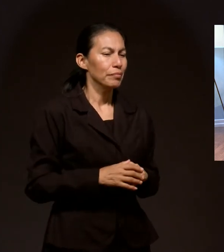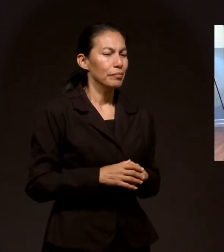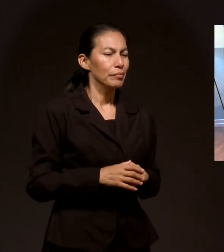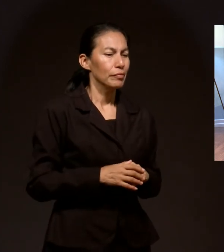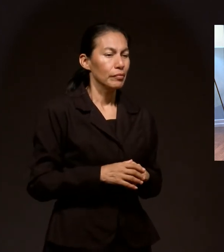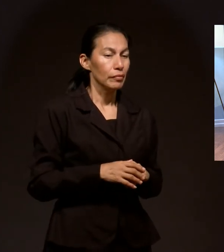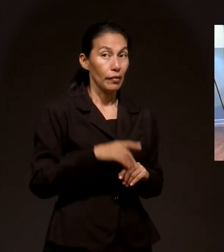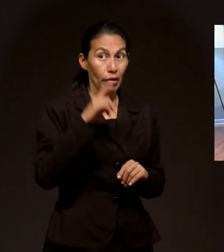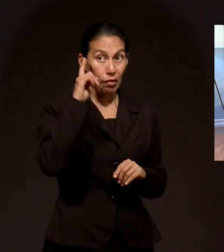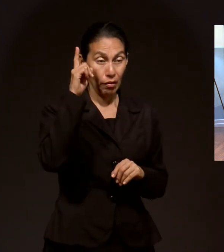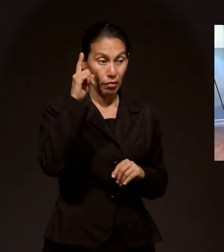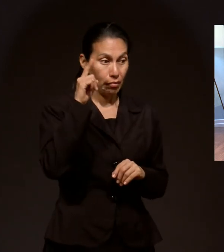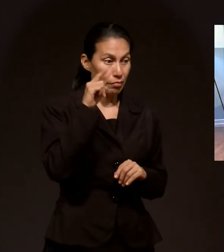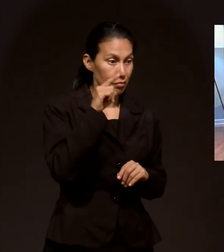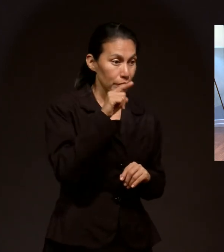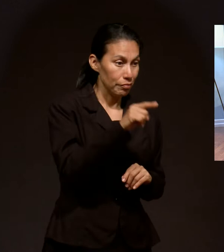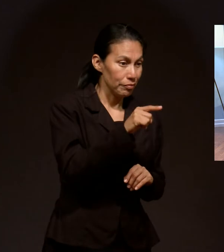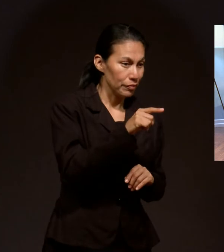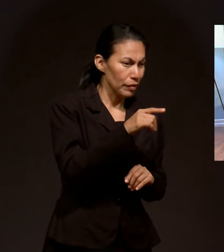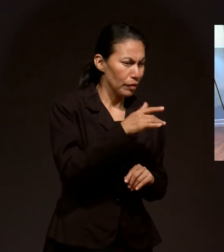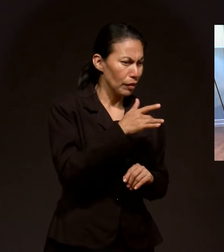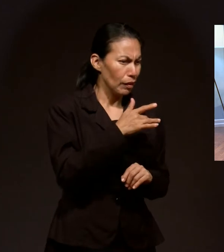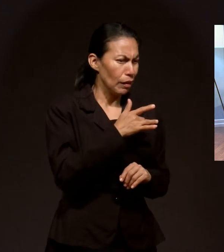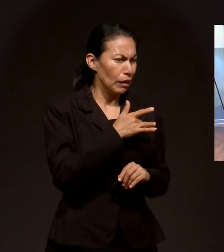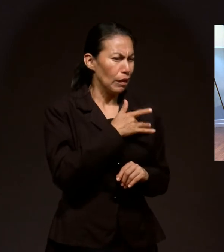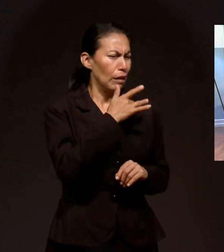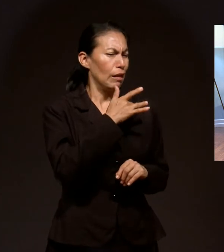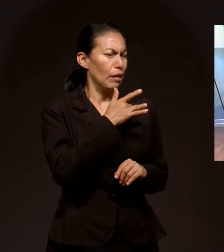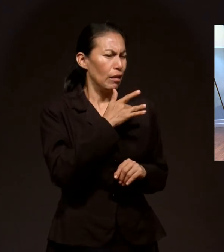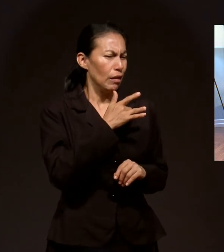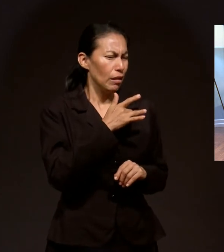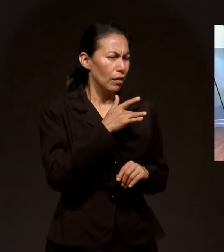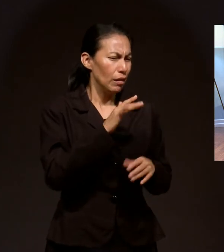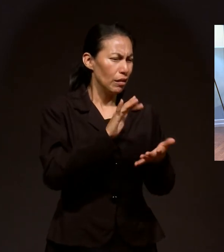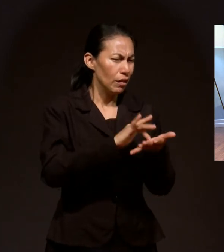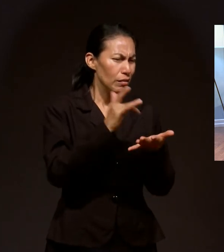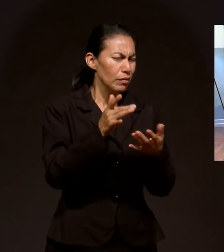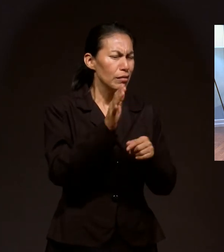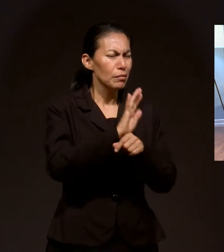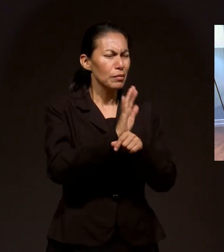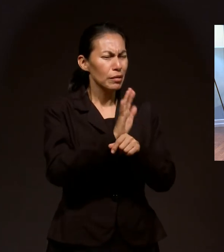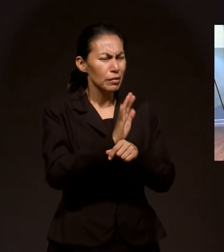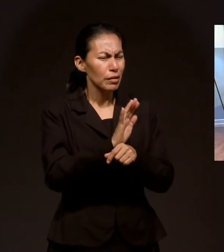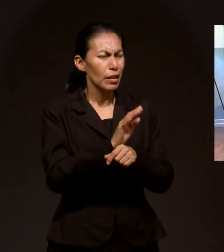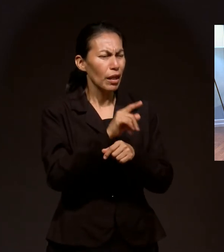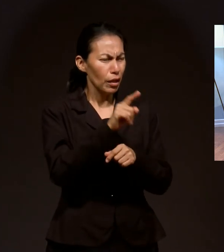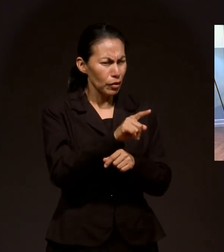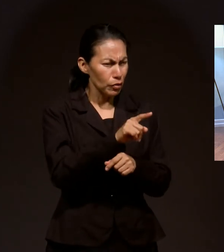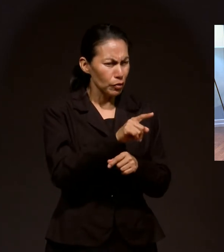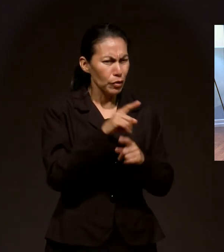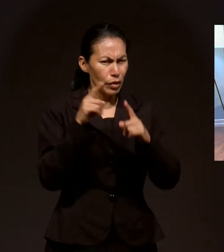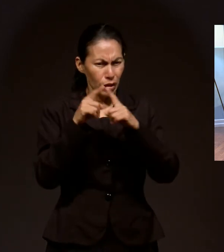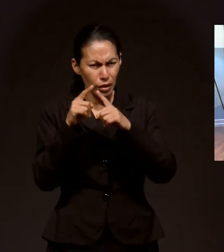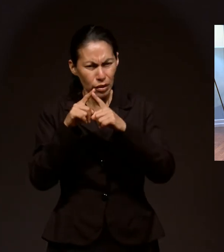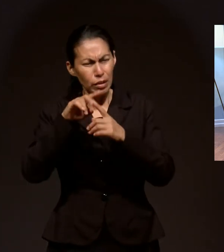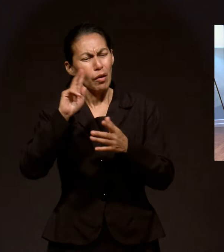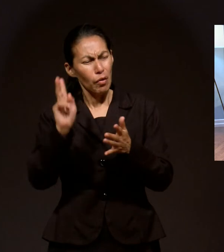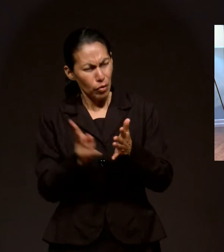Te alcanzó por una película. Y volviste a la iglesia.